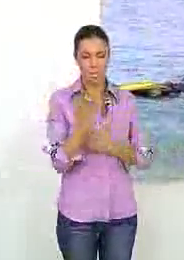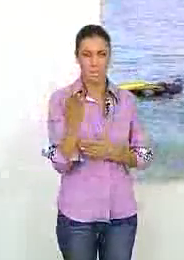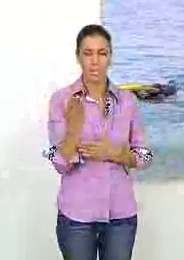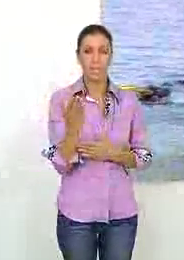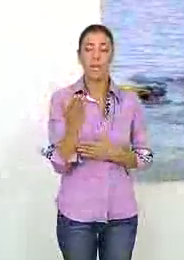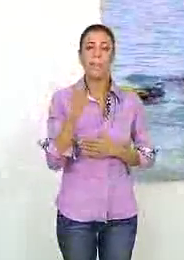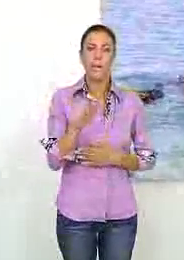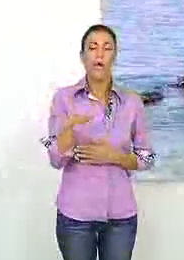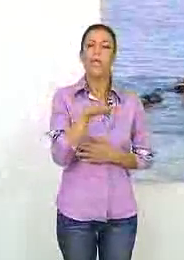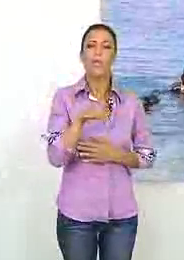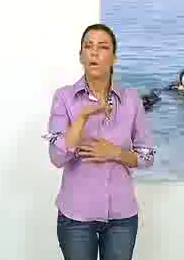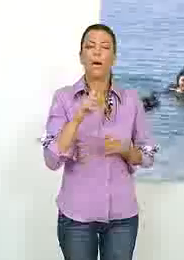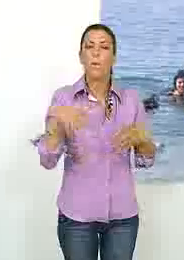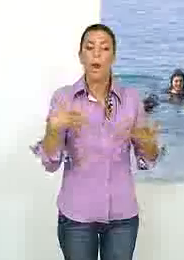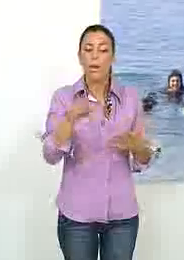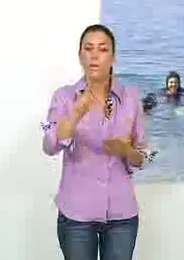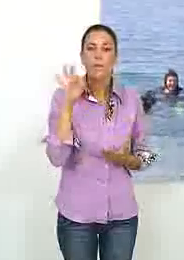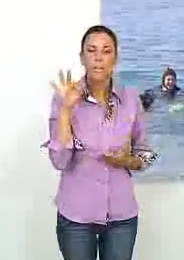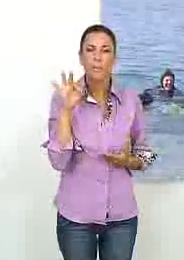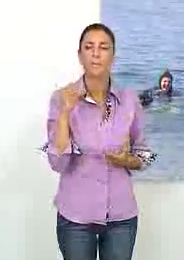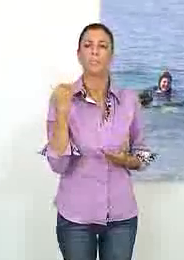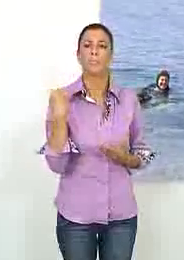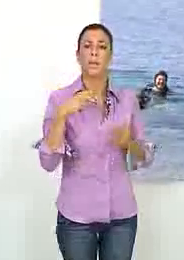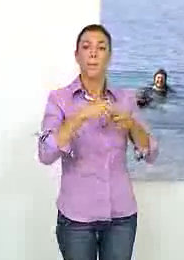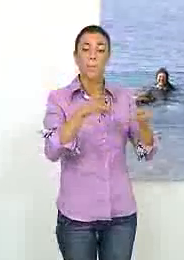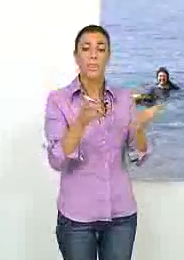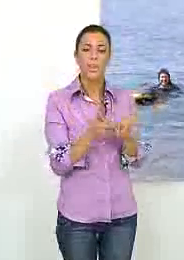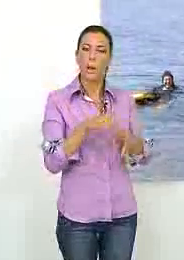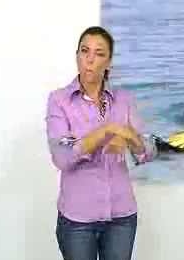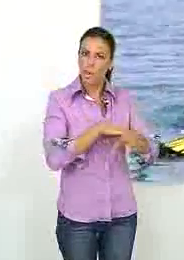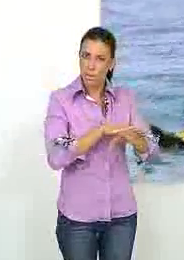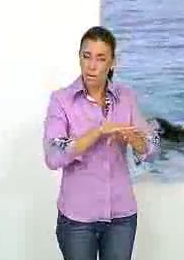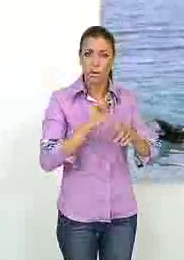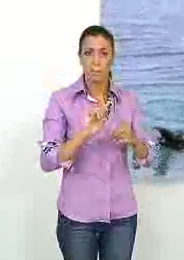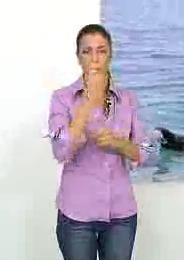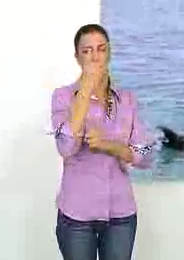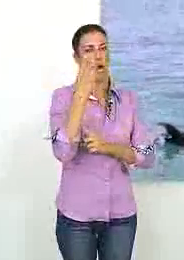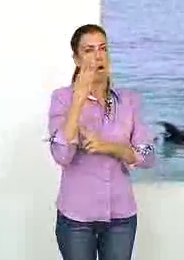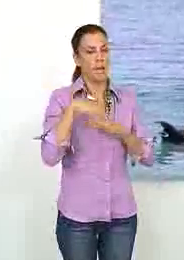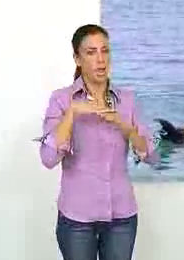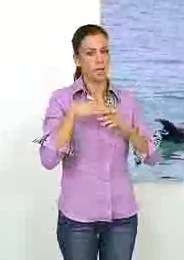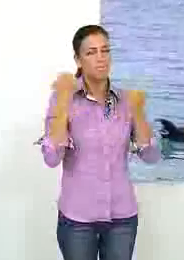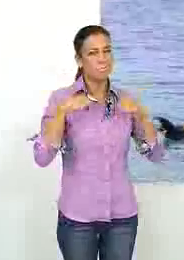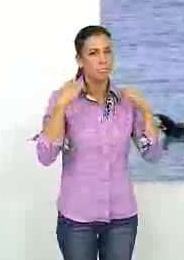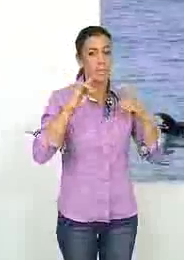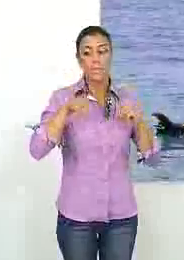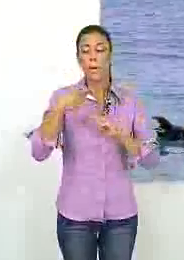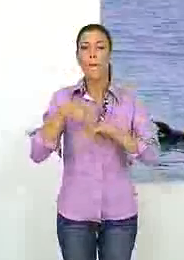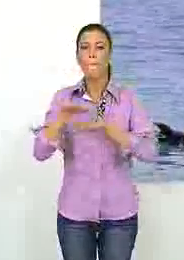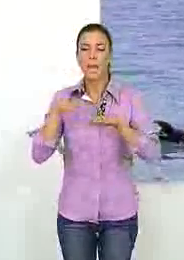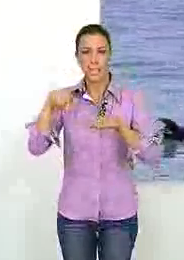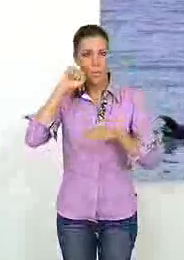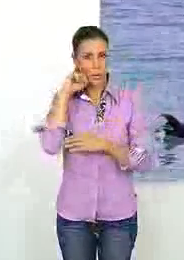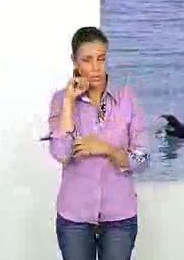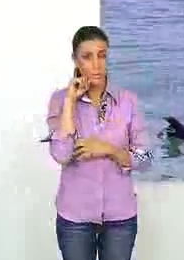diversidad funcional. Los lugares escogidos son la piscina municipal para el primer encuentro y una playa